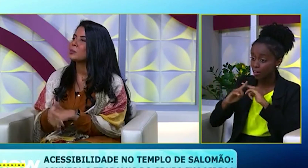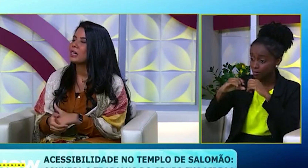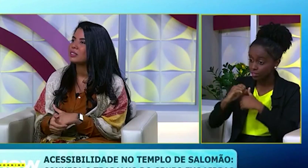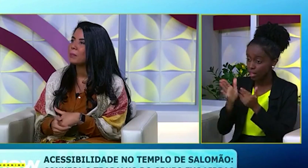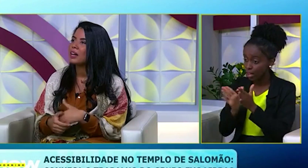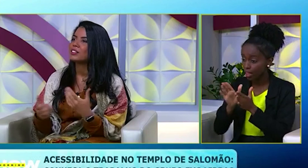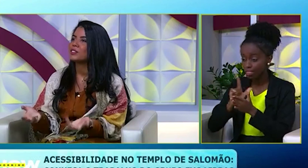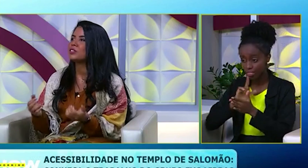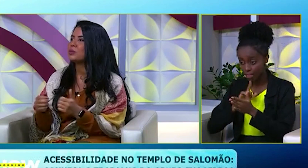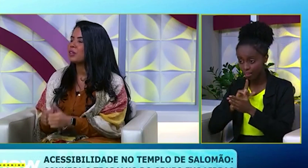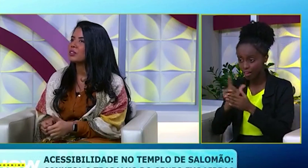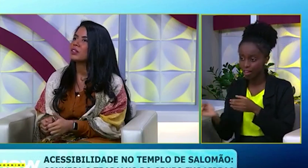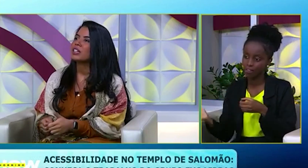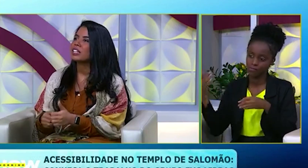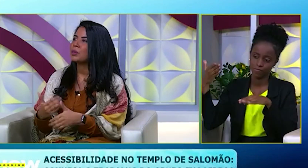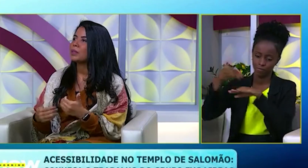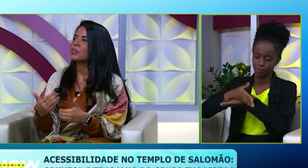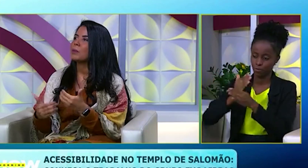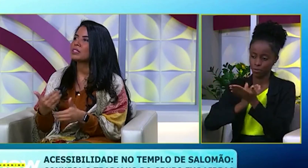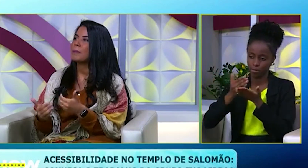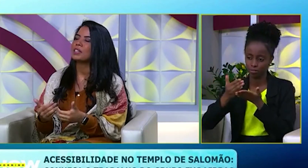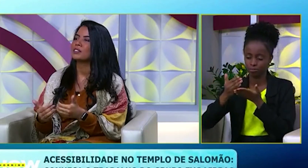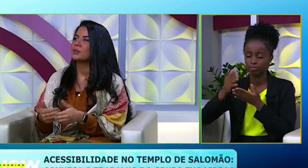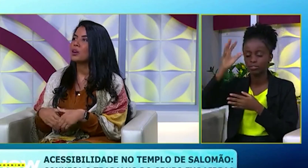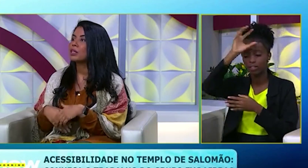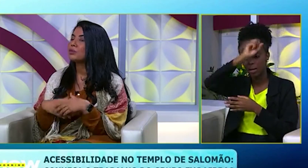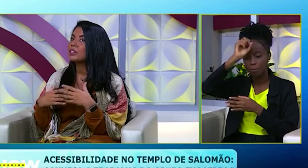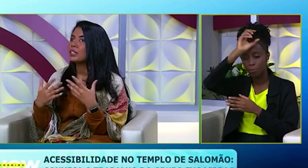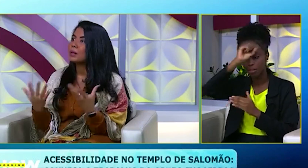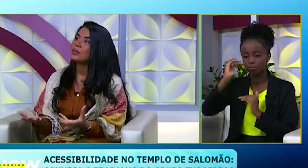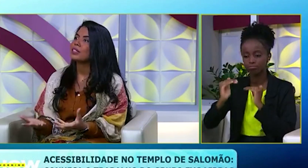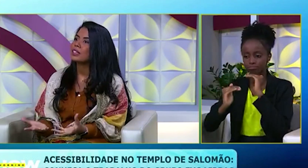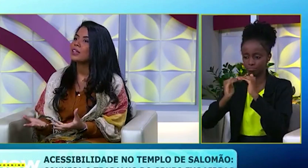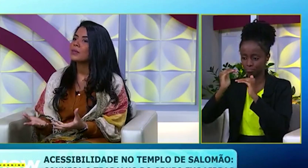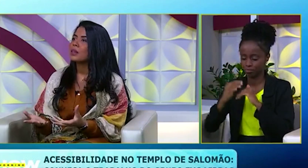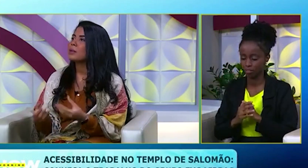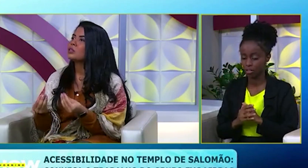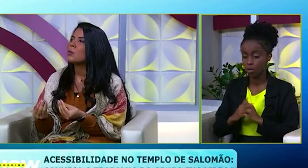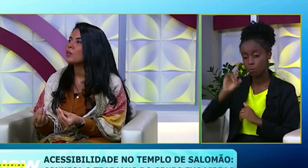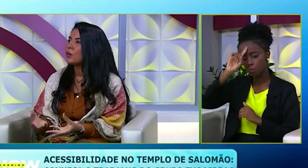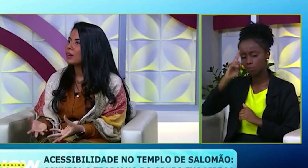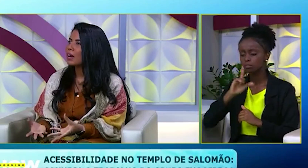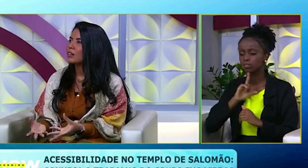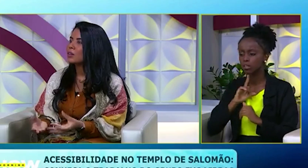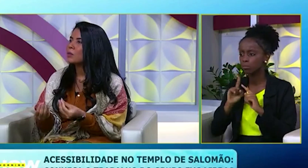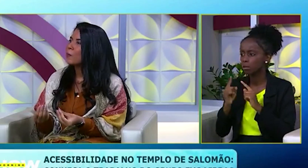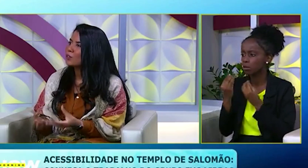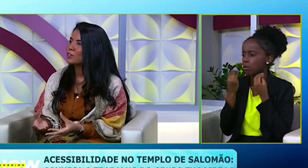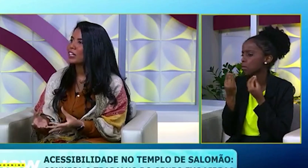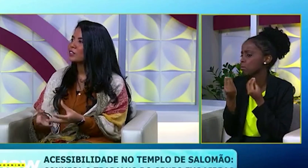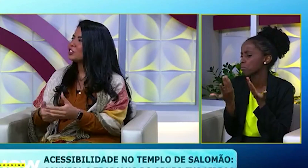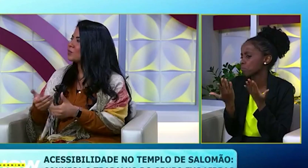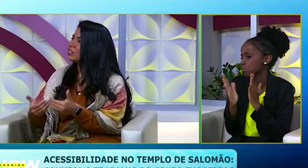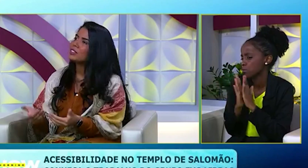Então, eles participaram, então eles estão vindo. E eles vão aprendendo passo a passo. Uma dúvida que a maioria tem. Mas como eu vou orar? Como